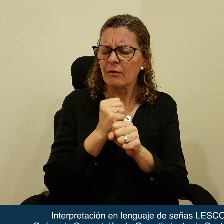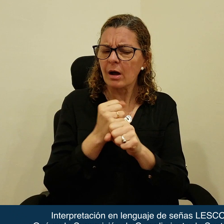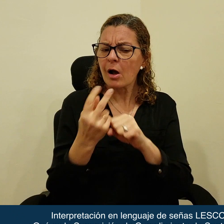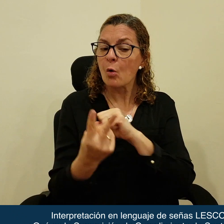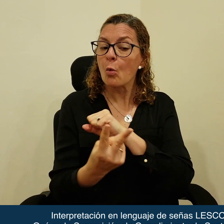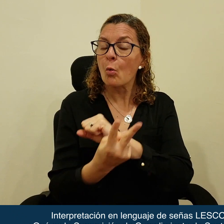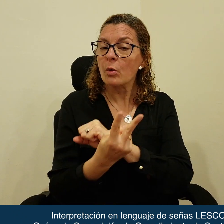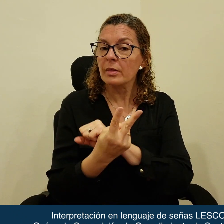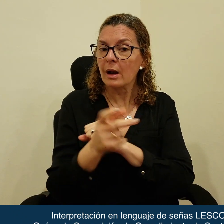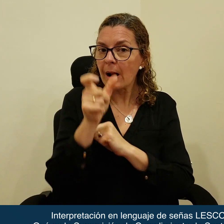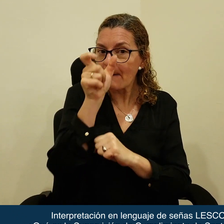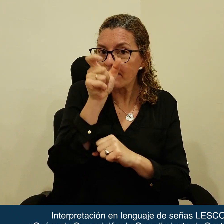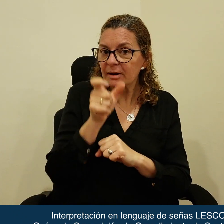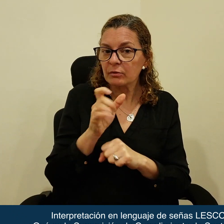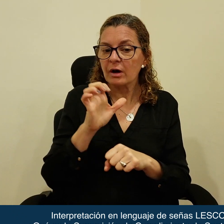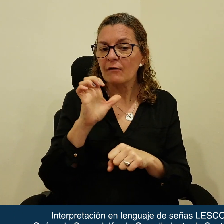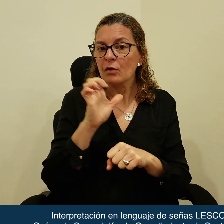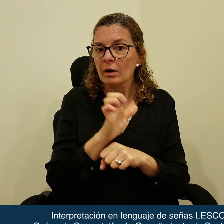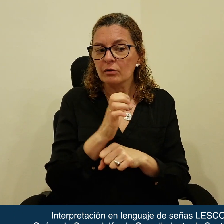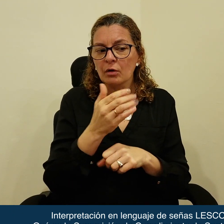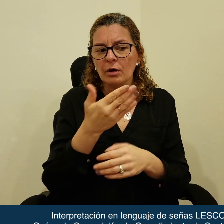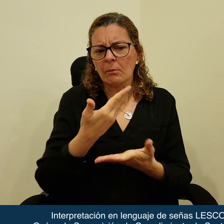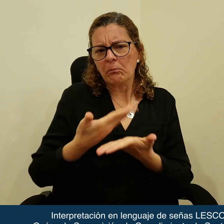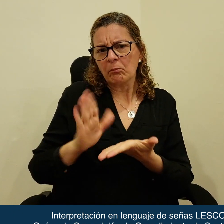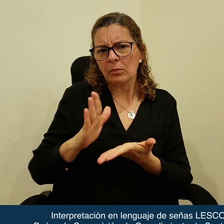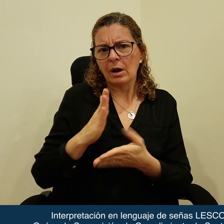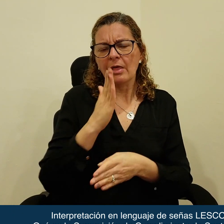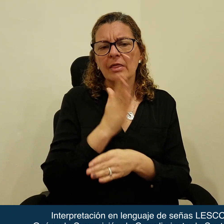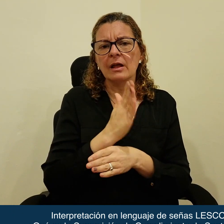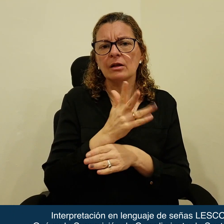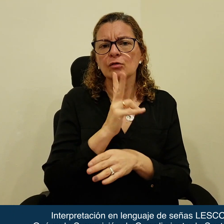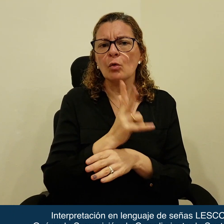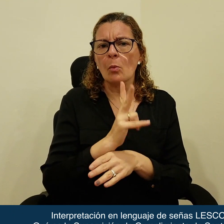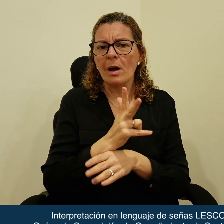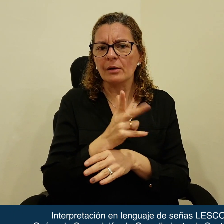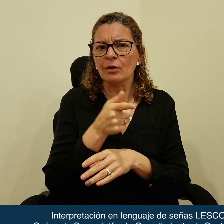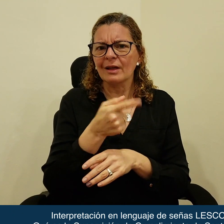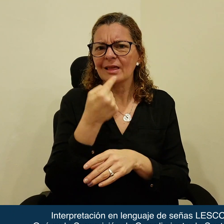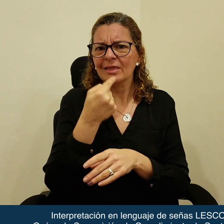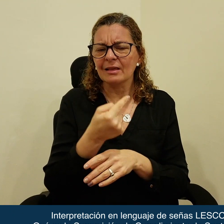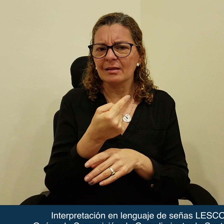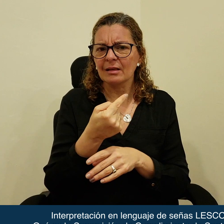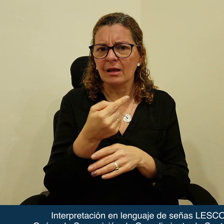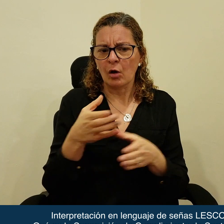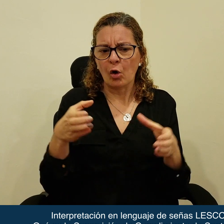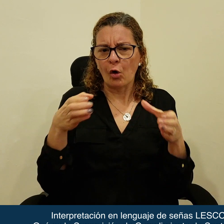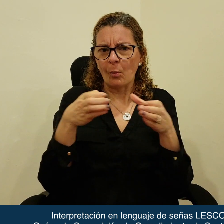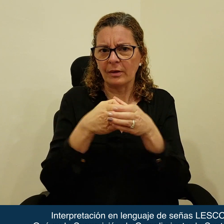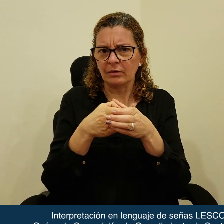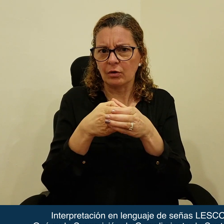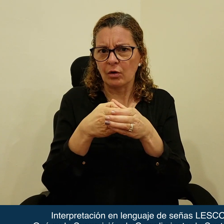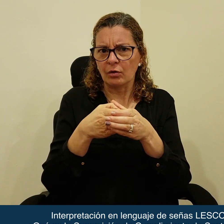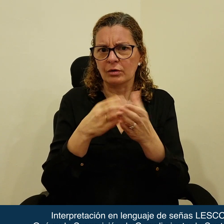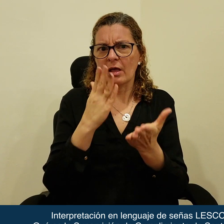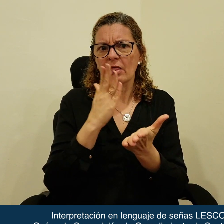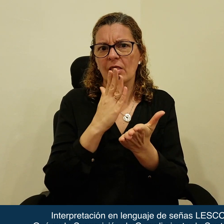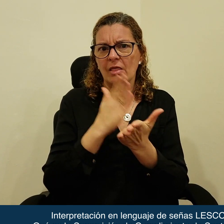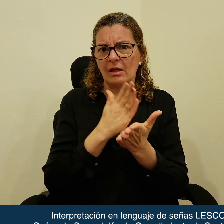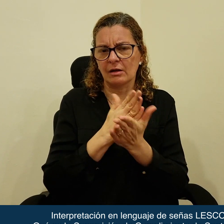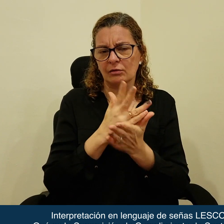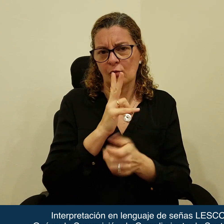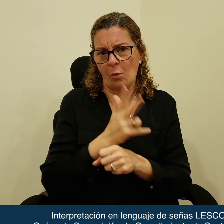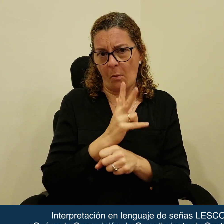proteger a las víctimas de violaciones a sus derechos consagrados en nuestra Convención Americana sobre Derechos Humanos.